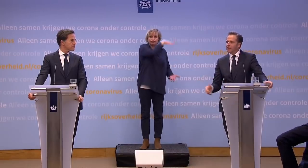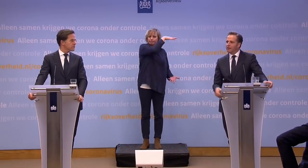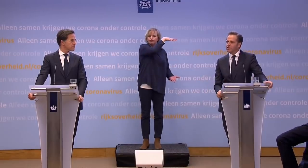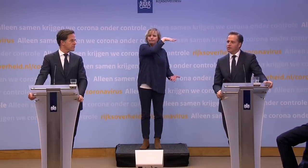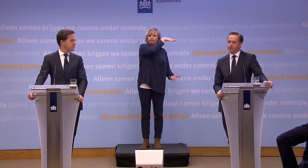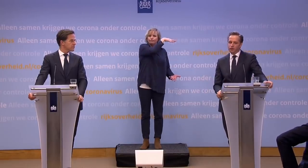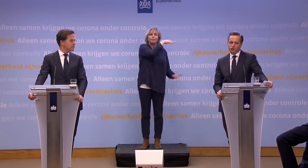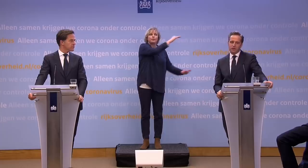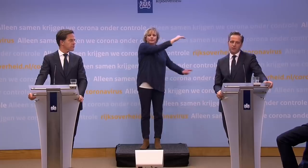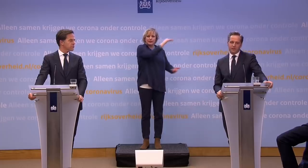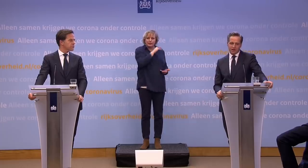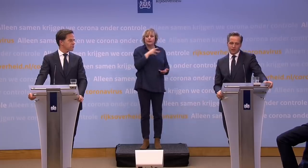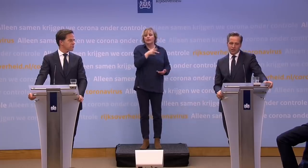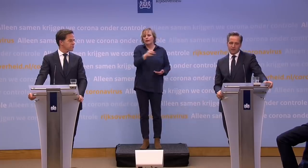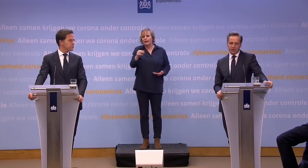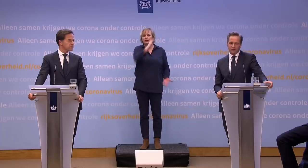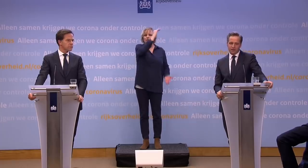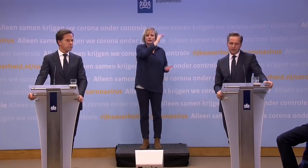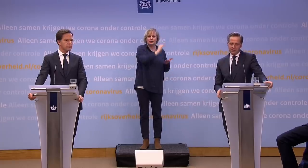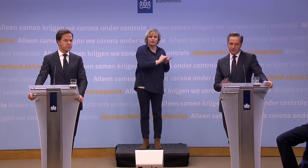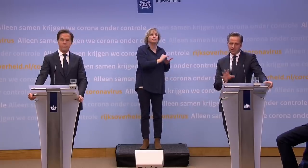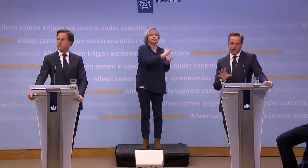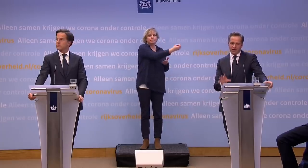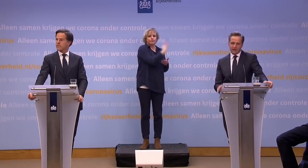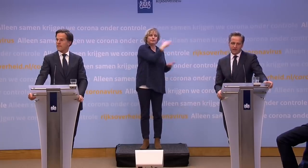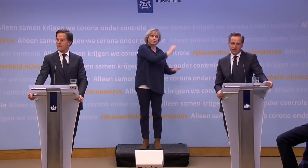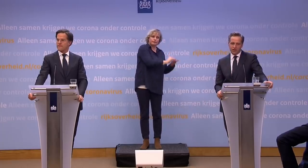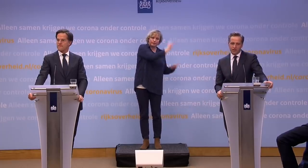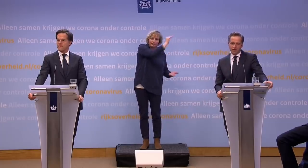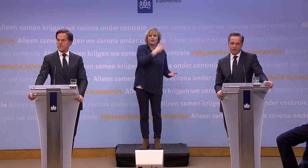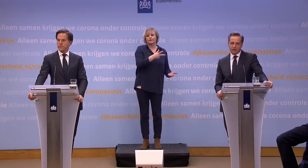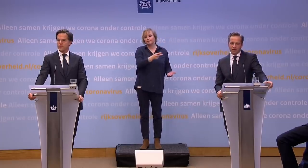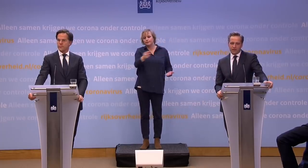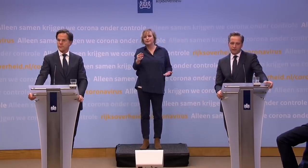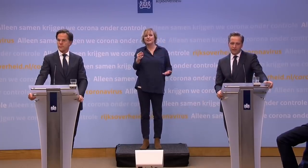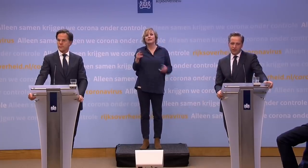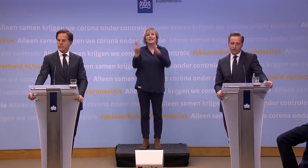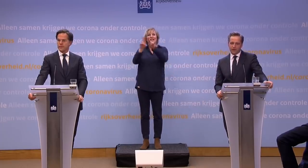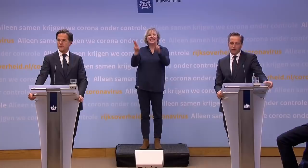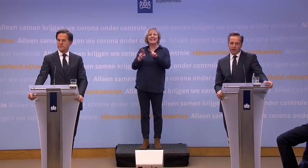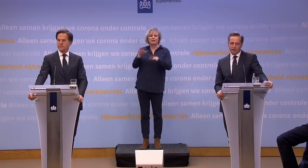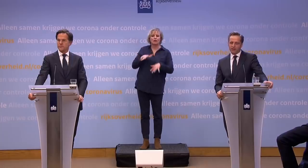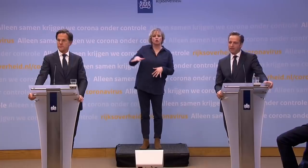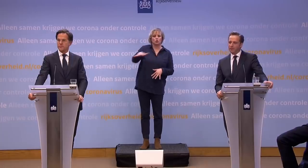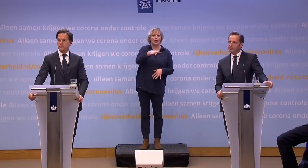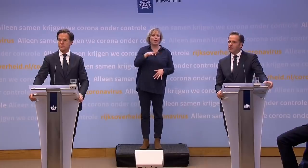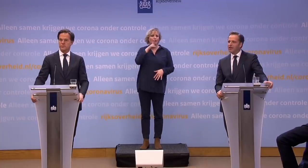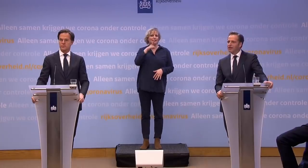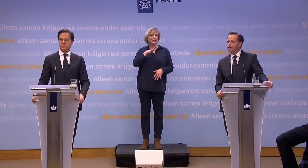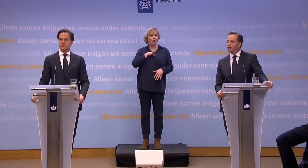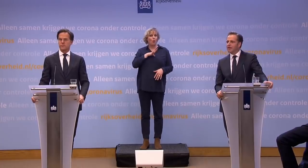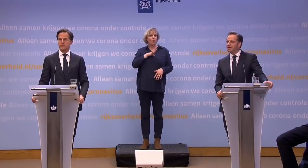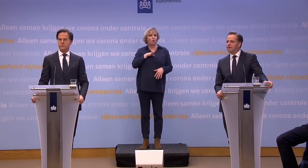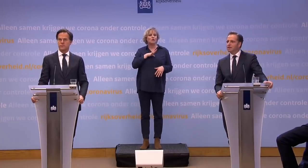van de leveringen bij. Dus dat is wat we doen. We gaan zo snel als het kan. En ik zie die internationale lijstjes zie ik ook. En het heeft voor een deel ook gewoon te maken met de